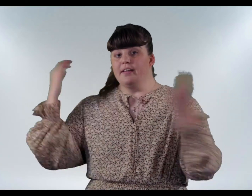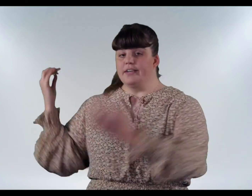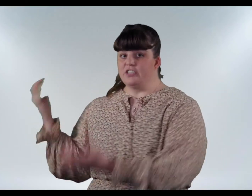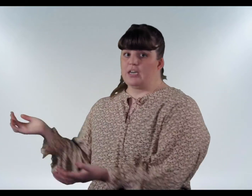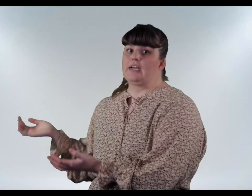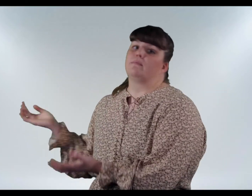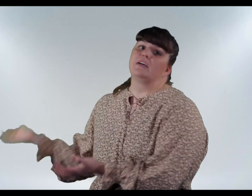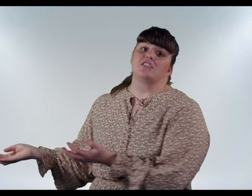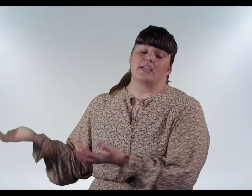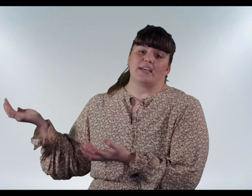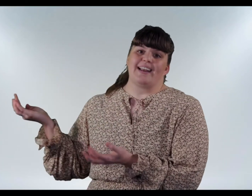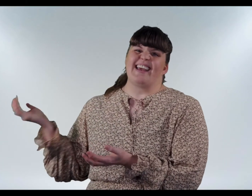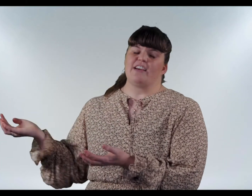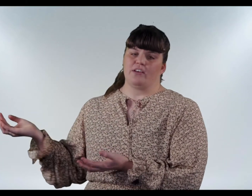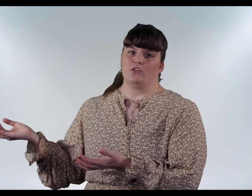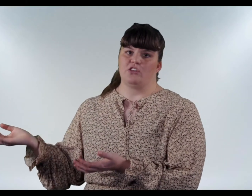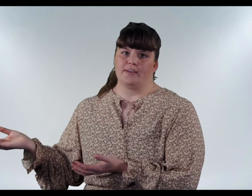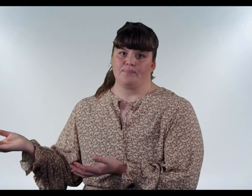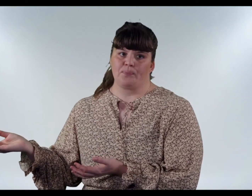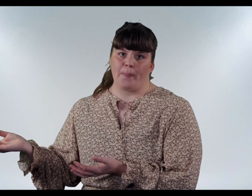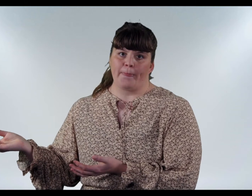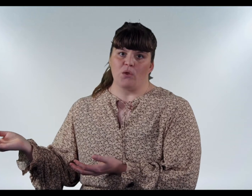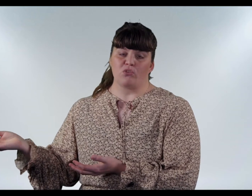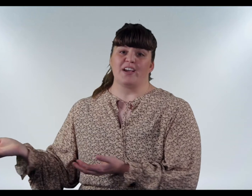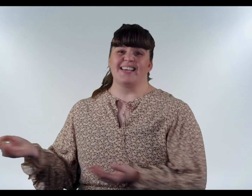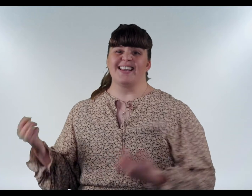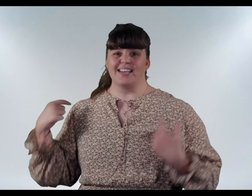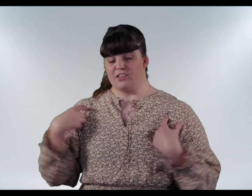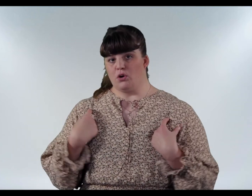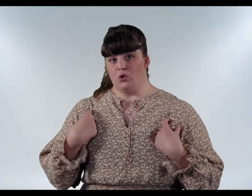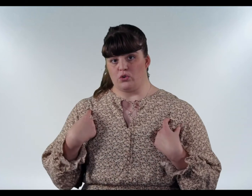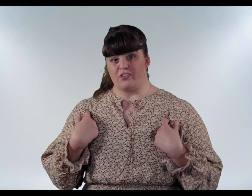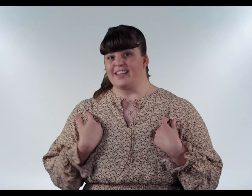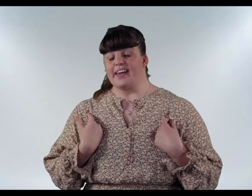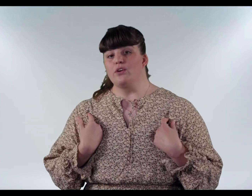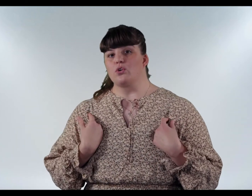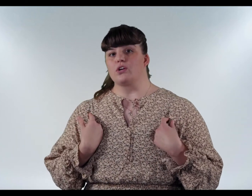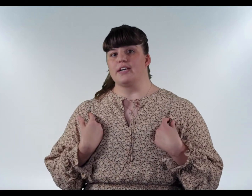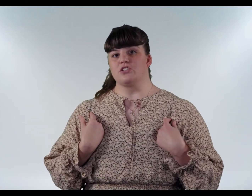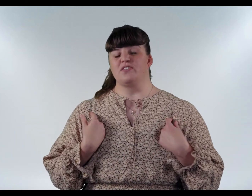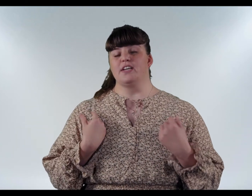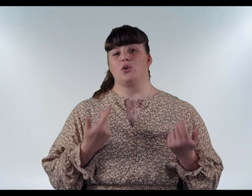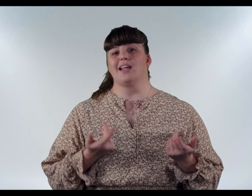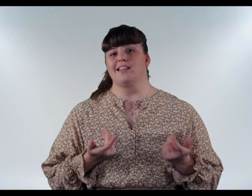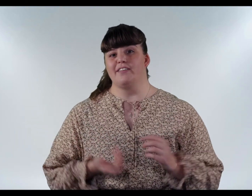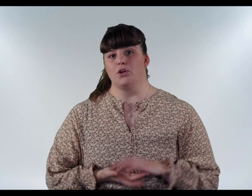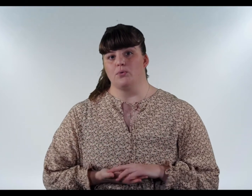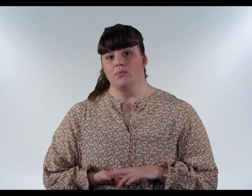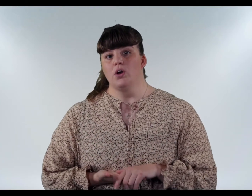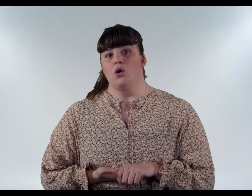einstaklinga með sér ég að gera neikvæða hluti. Og hvað gerir þetta fyrir okkur? Hvernig gengur okkar egnast vinu og halda vinum og